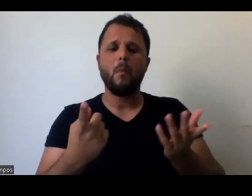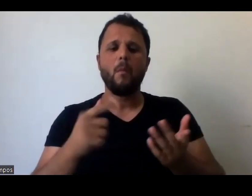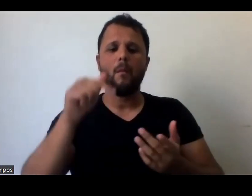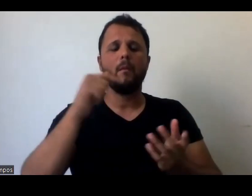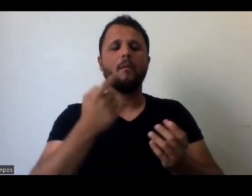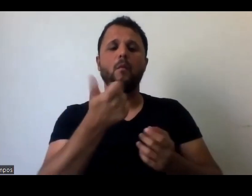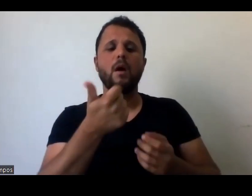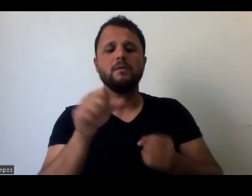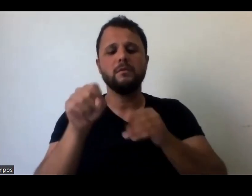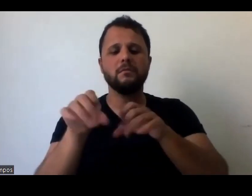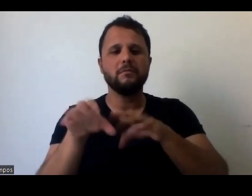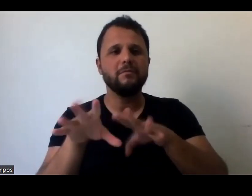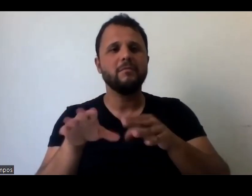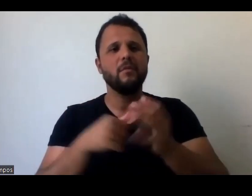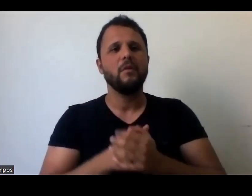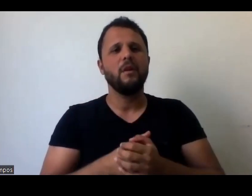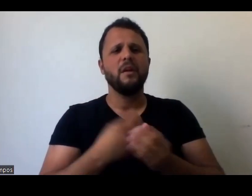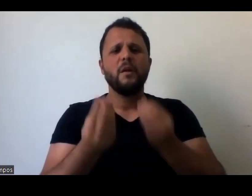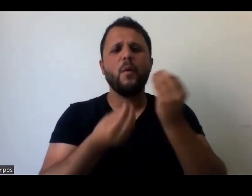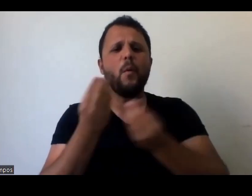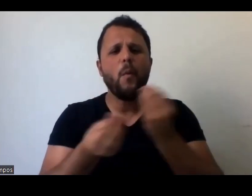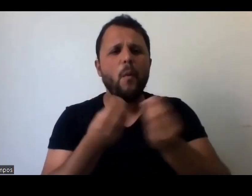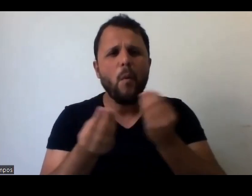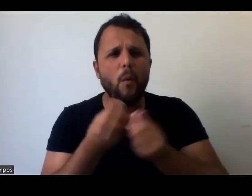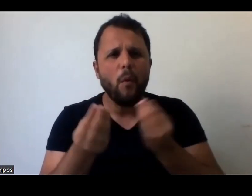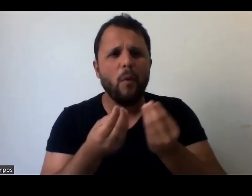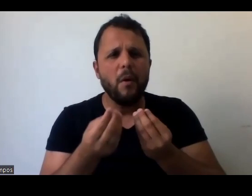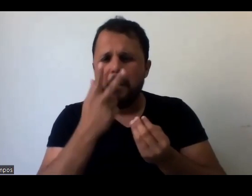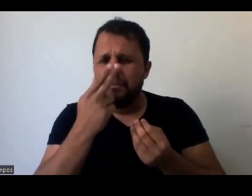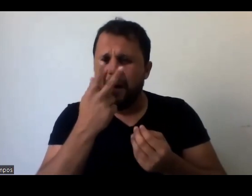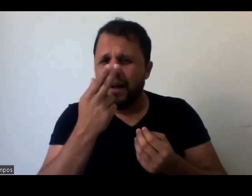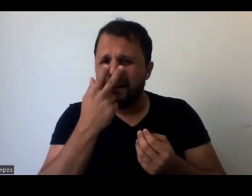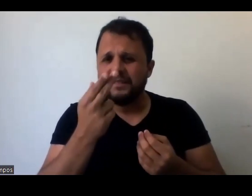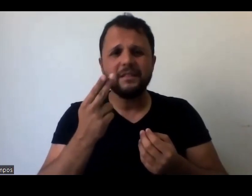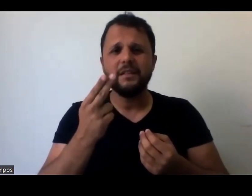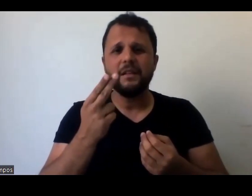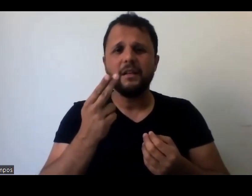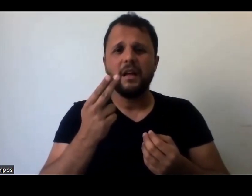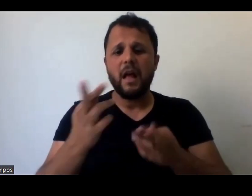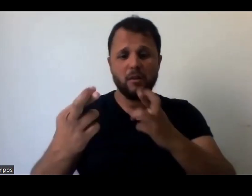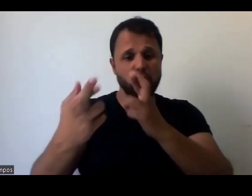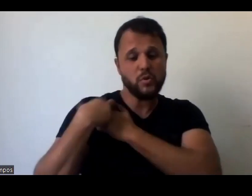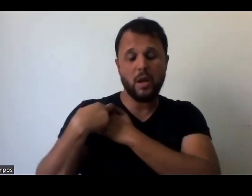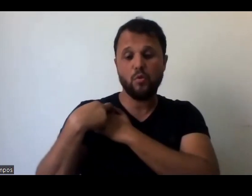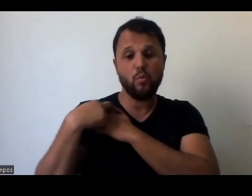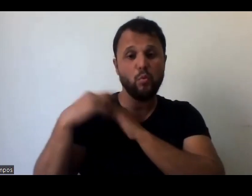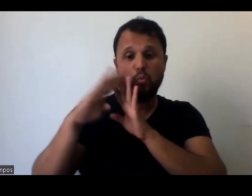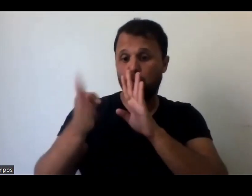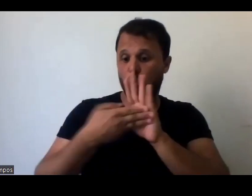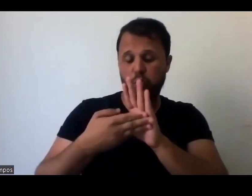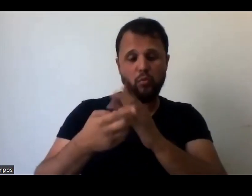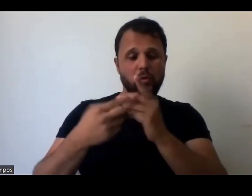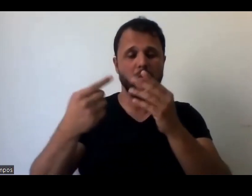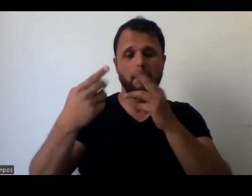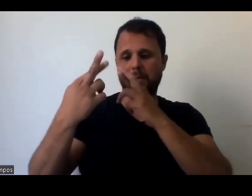como que muitas vezes essas ações recaem como se fossem responsabilidade dos educativos, né, e aí, o